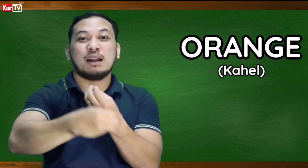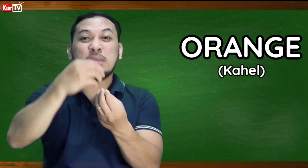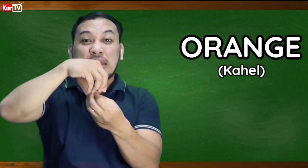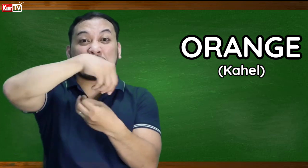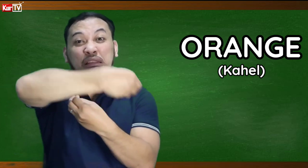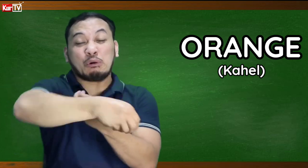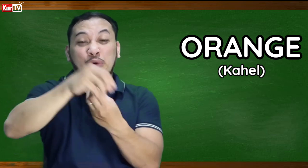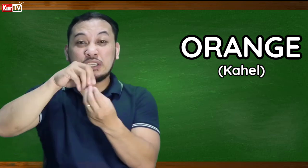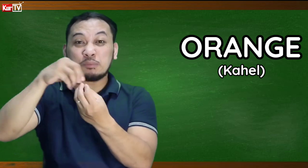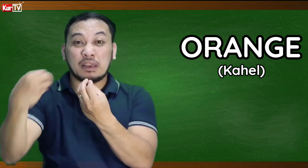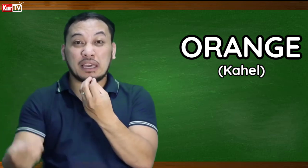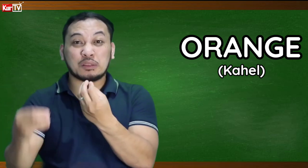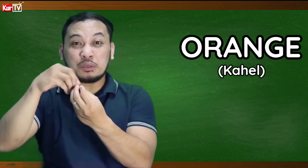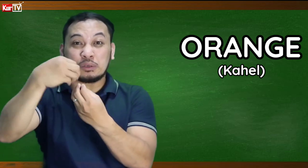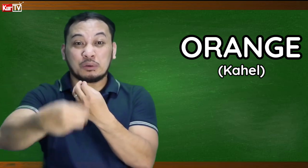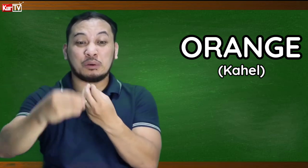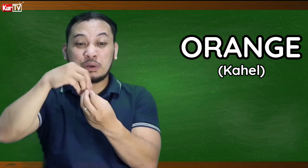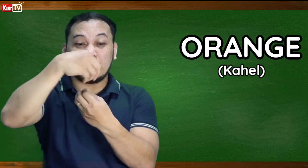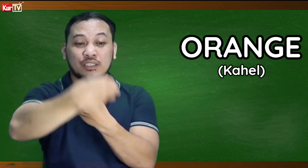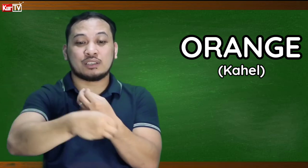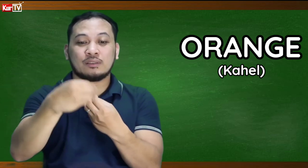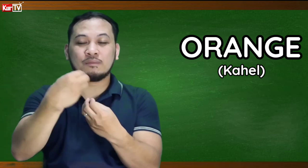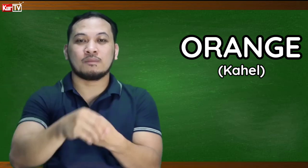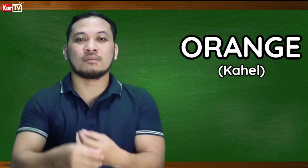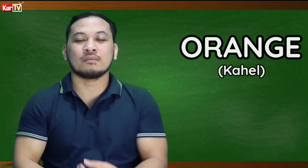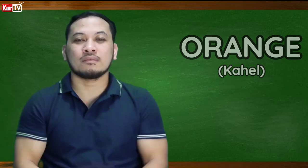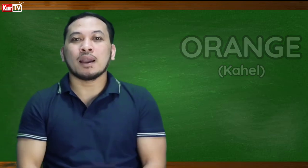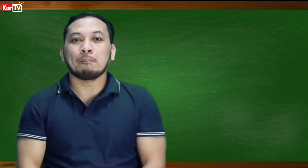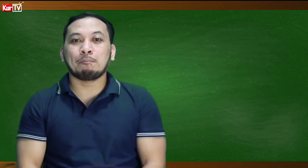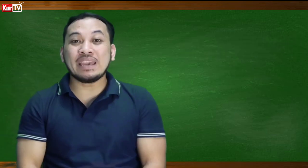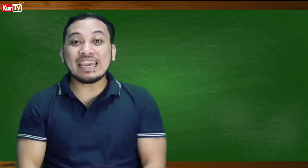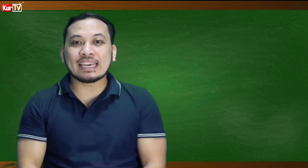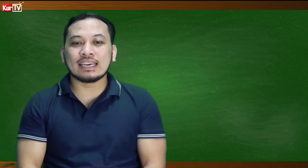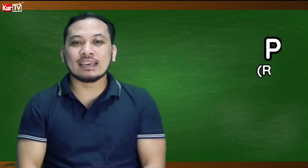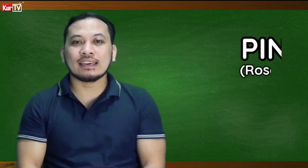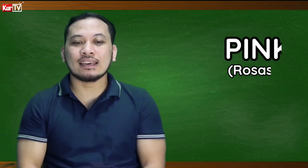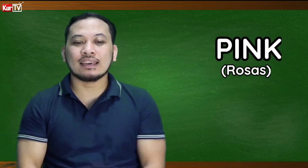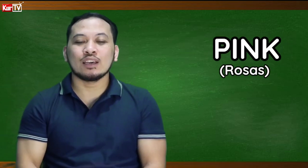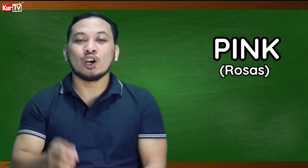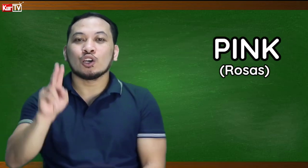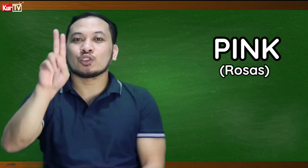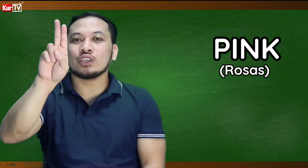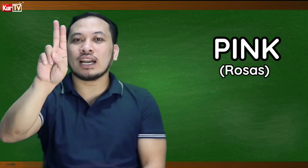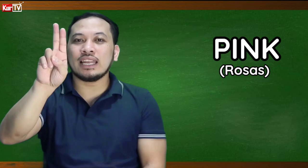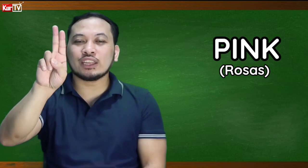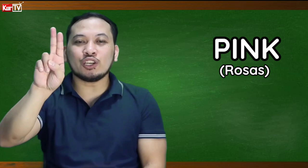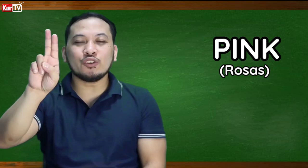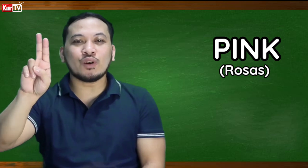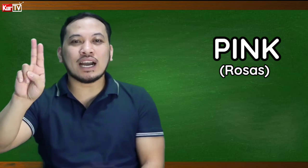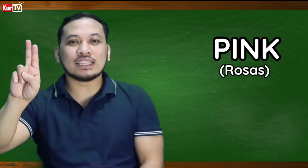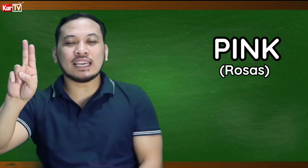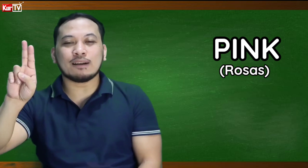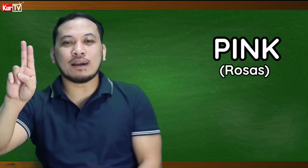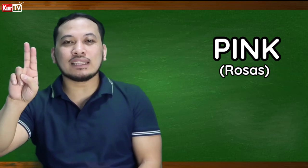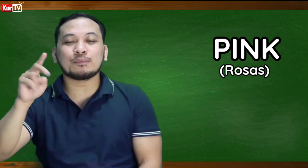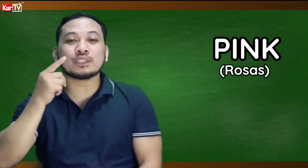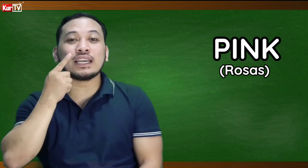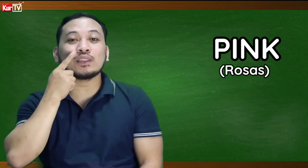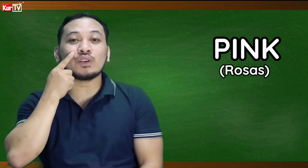binabalatan na orange pala ito, no, orange pink so, naka letter O yung ating kamay, tapos i-slide